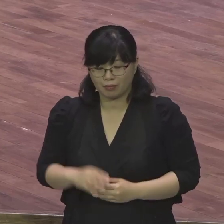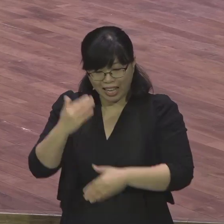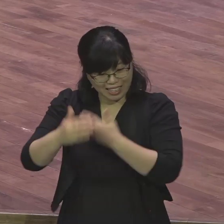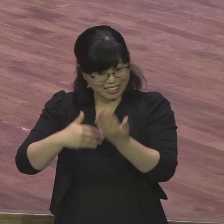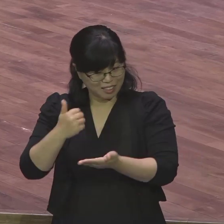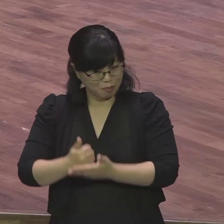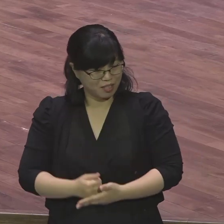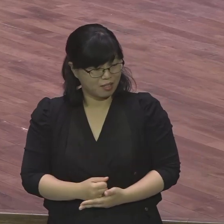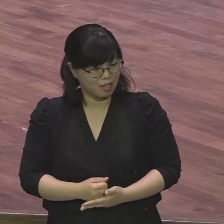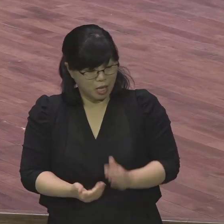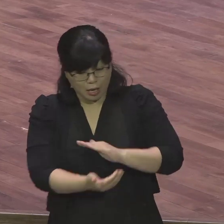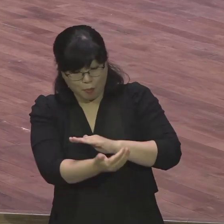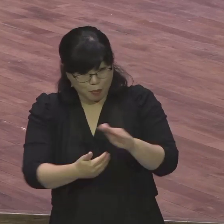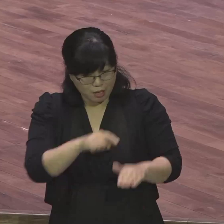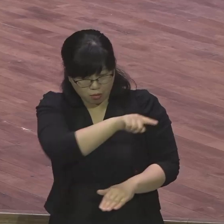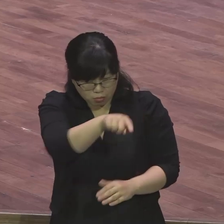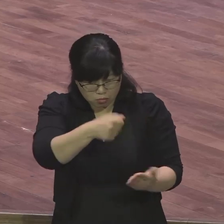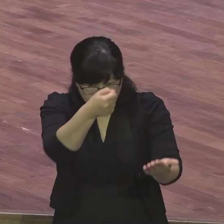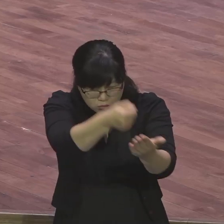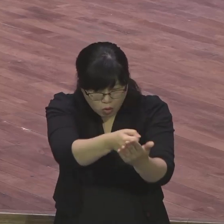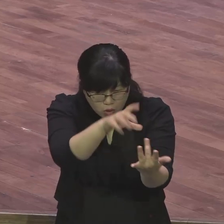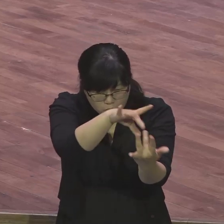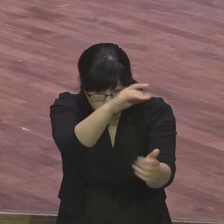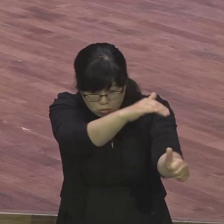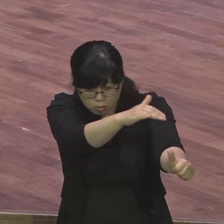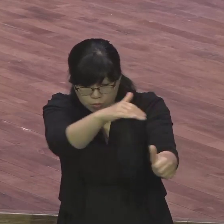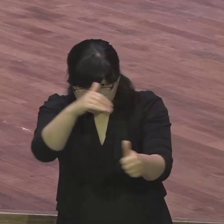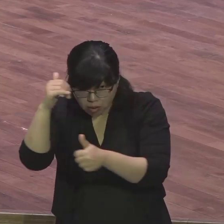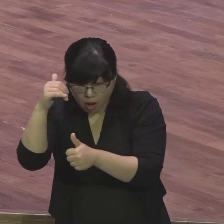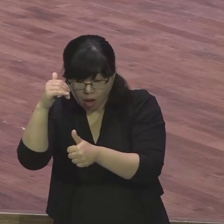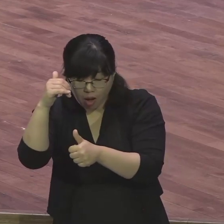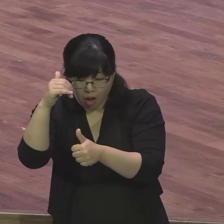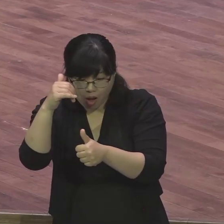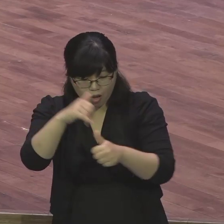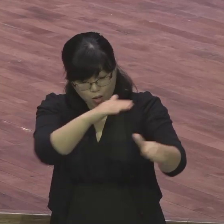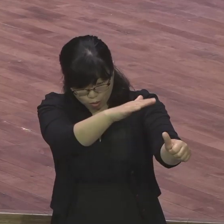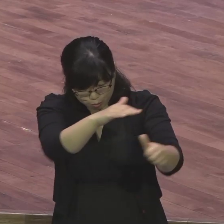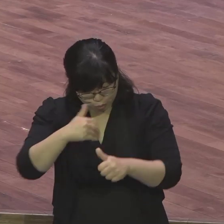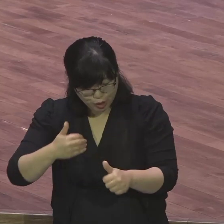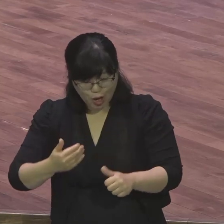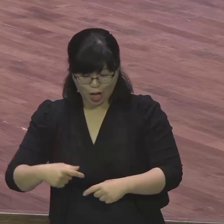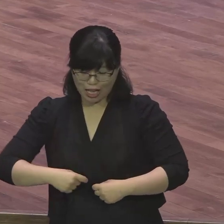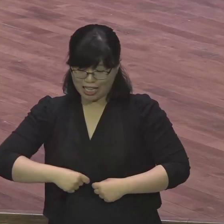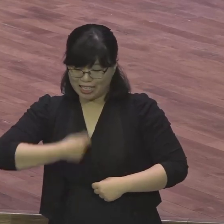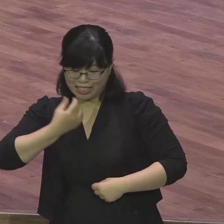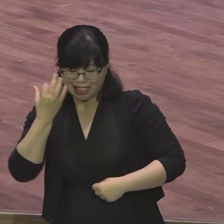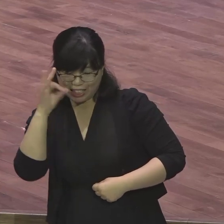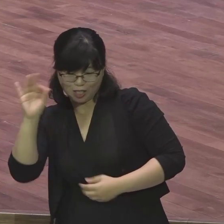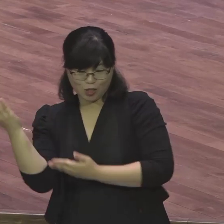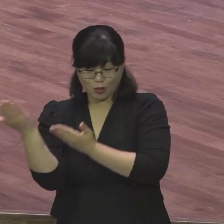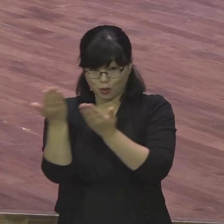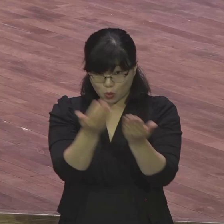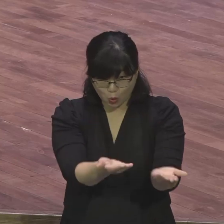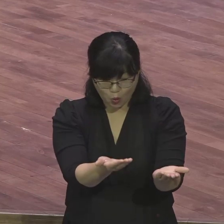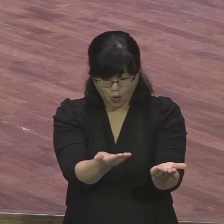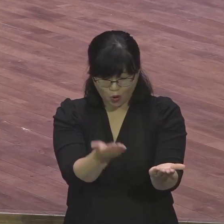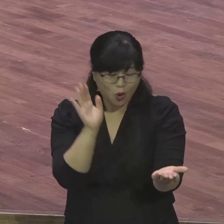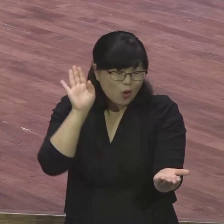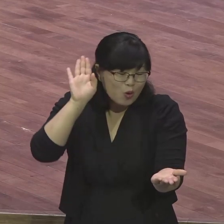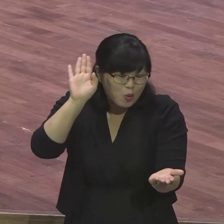통해서 어렵다 하시고 뭐라 하셨습니까 장차 영화로운 삶을 삶으로 우리를 그렇게 완벽하게 인도하시겠다